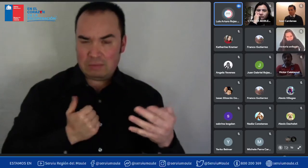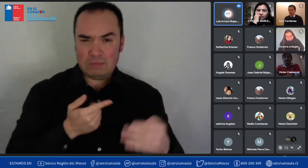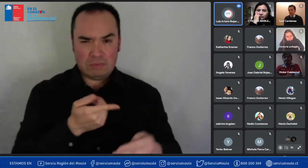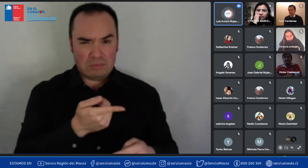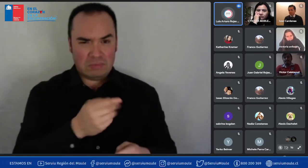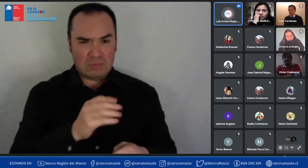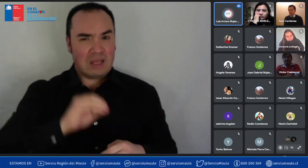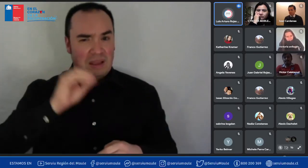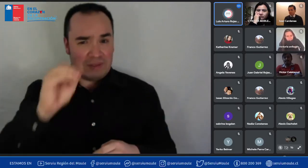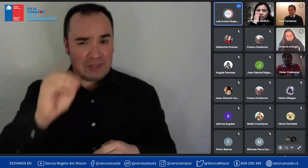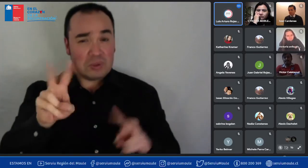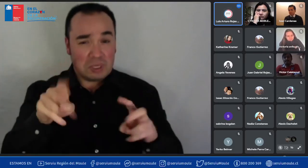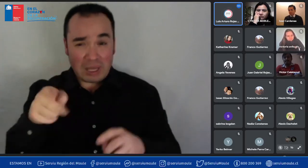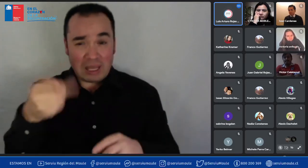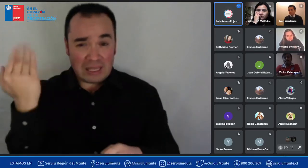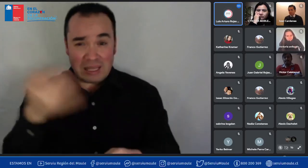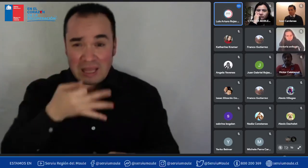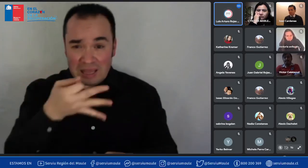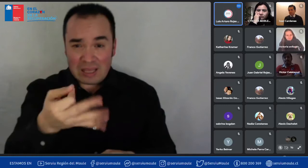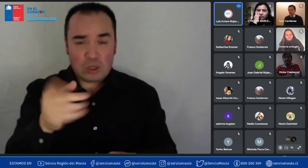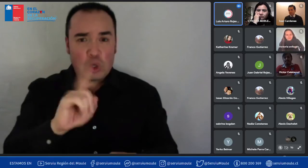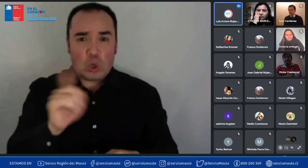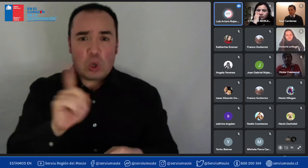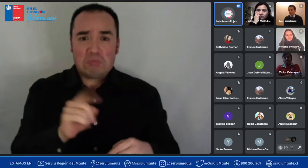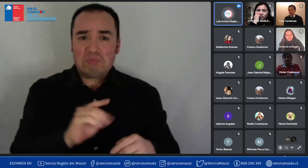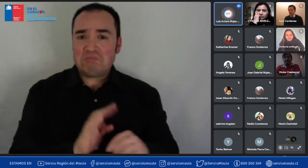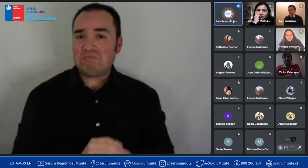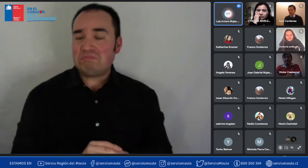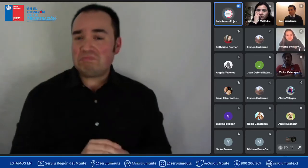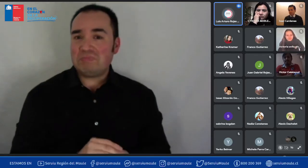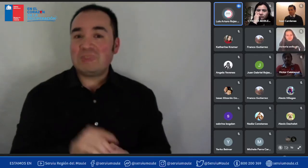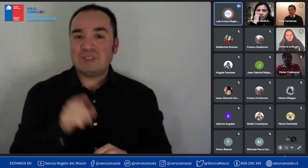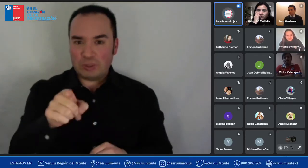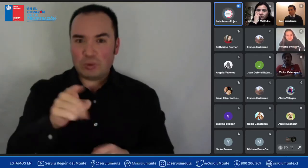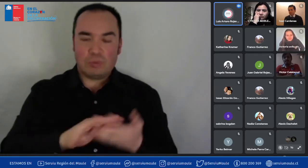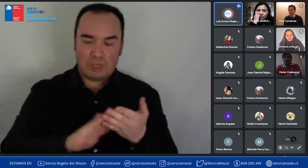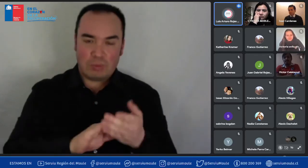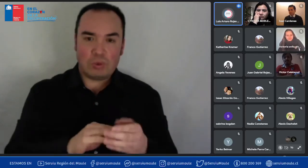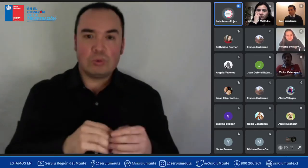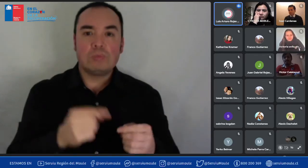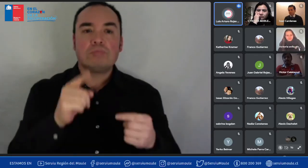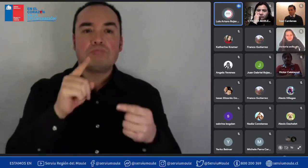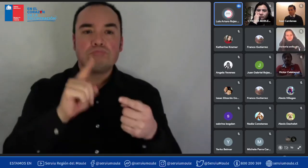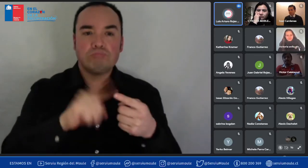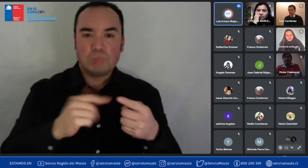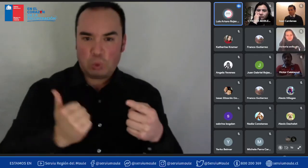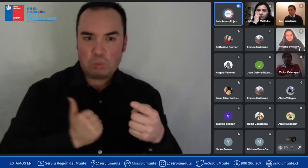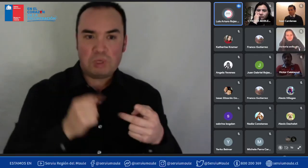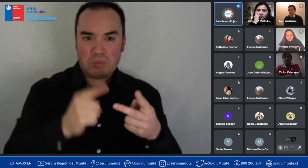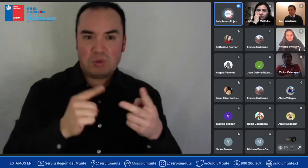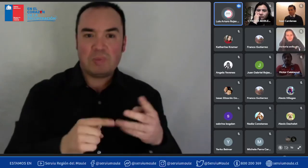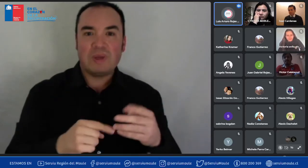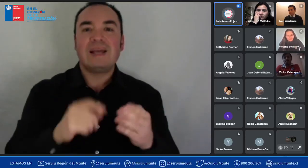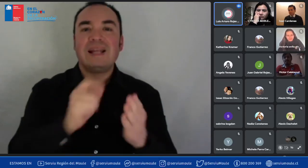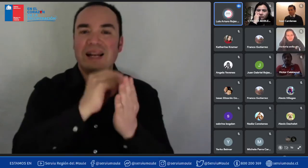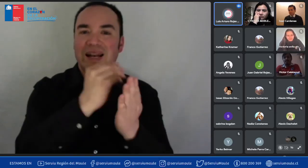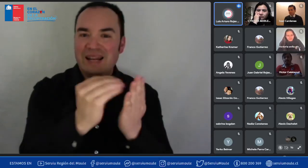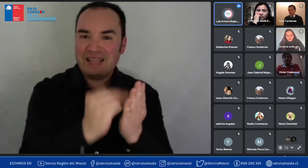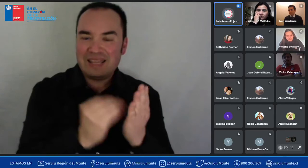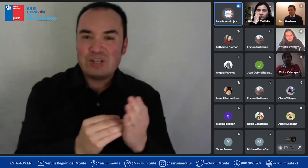si ella reúne con las condiciones de registro social de hogares cumple con el ahorro ya y todos